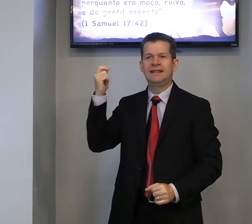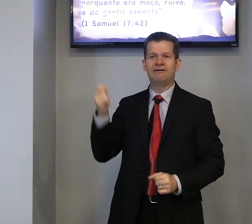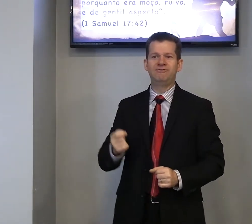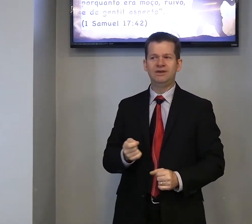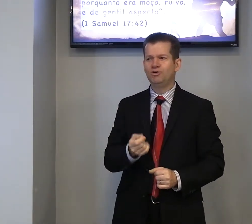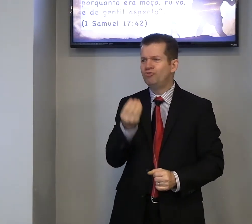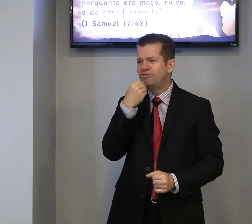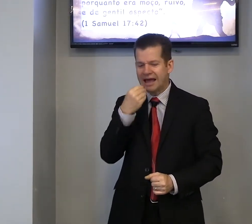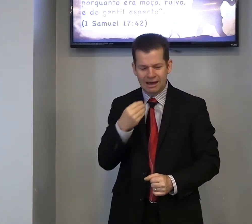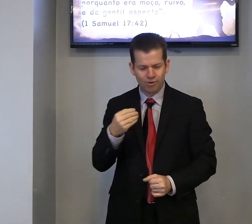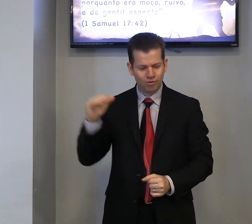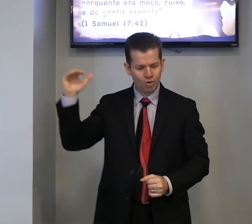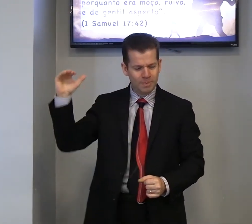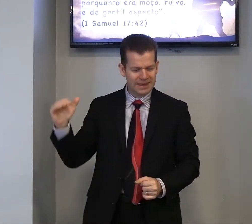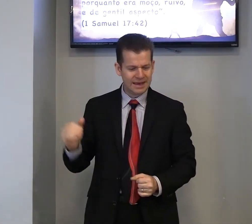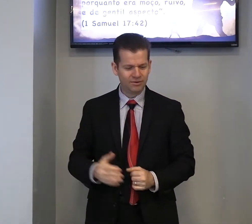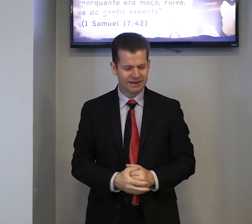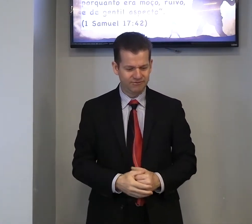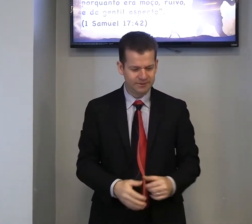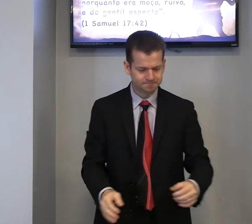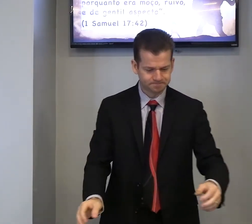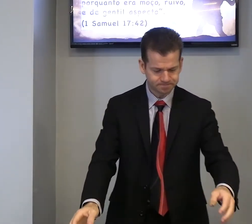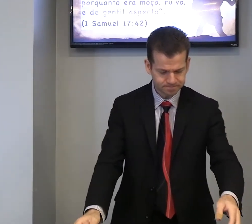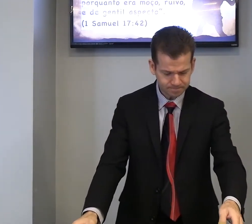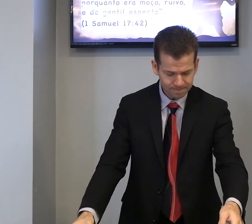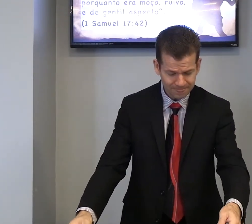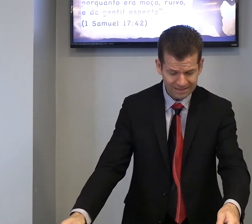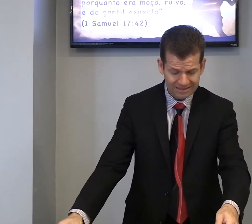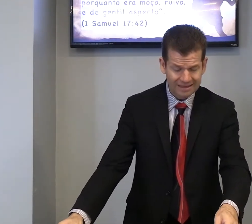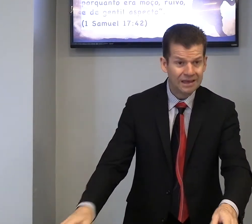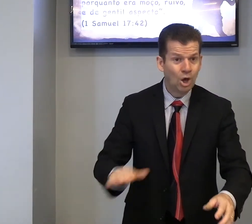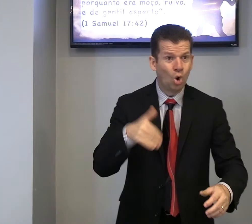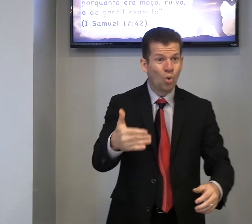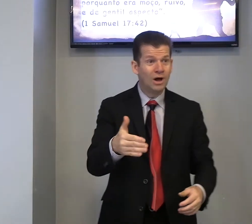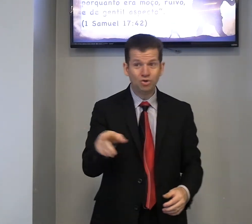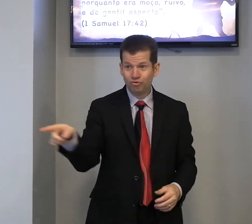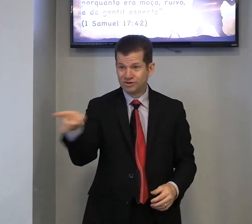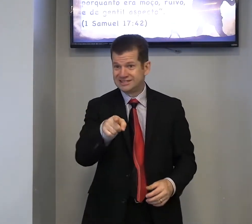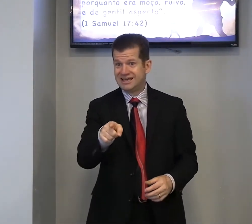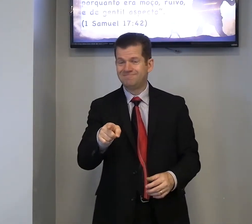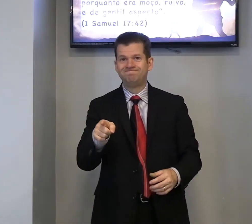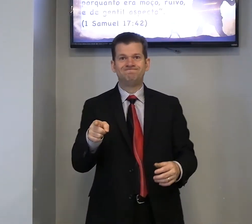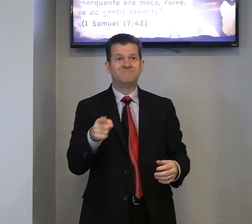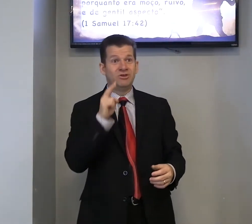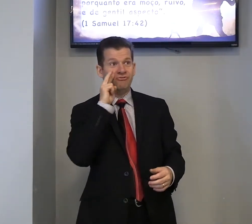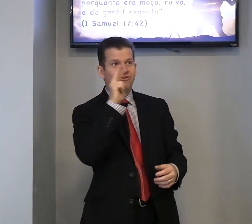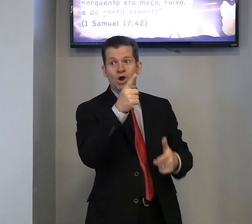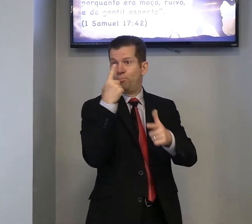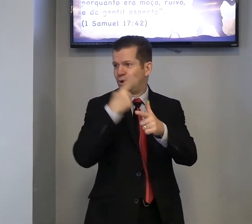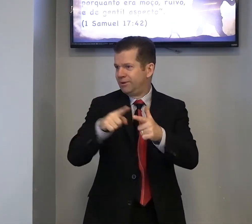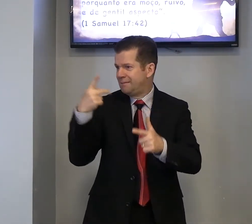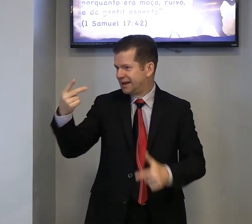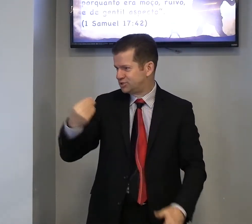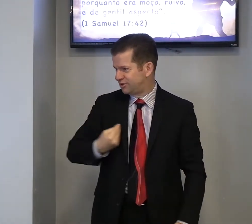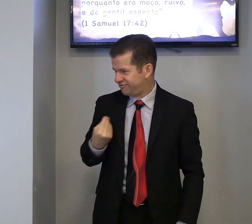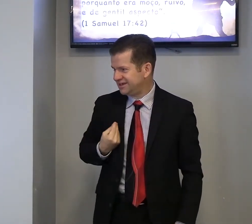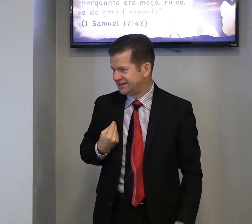Davi, o fraco, o pequeno Davi, quando você, vê problema, na sua vida,